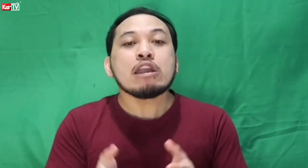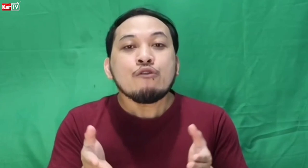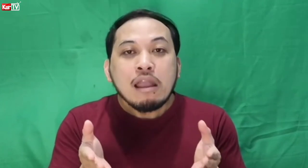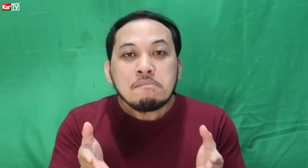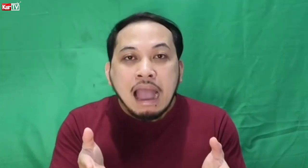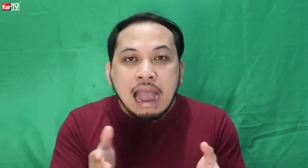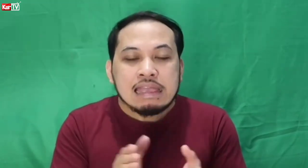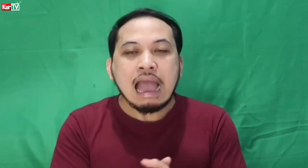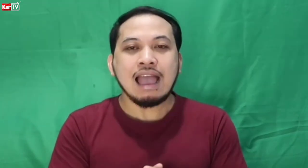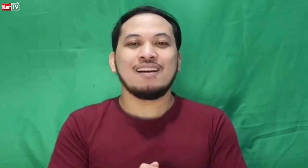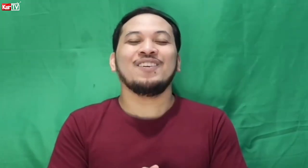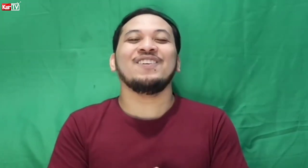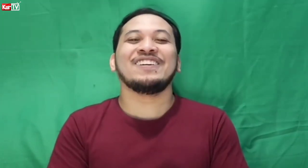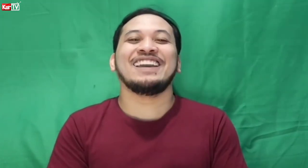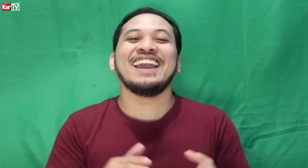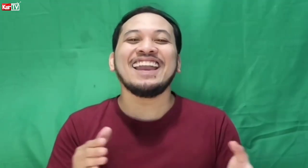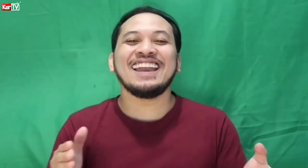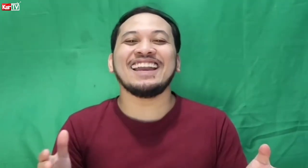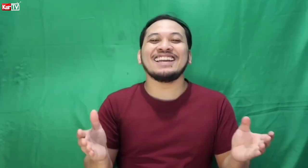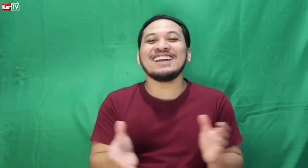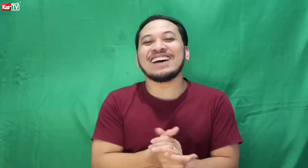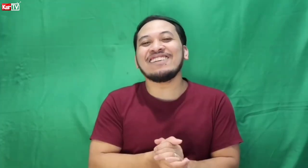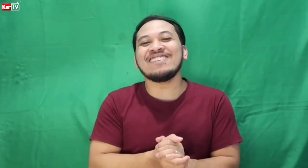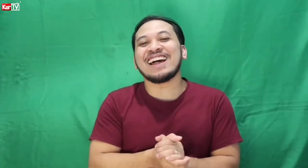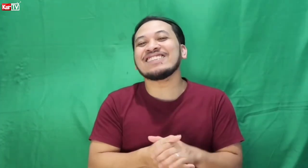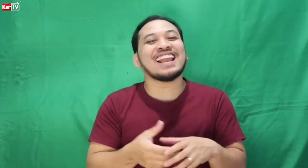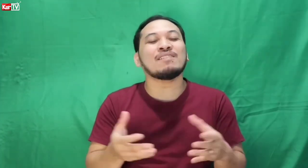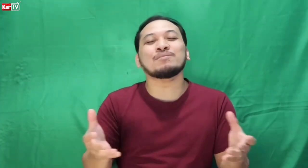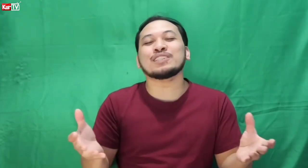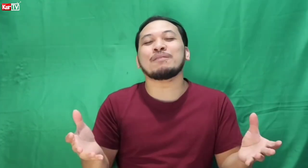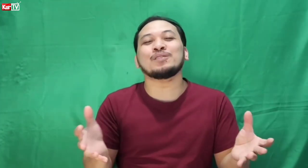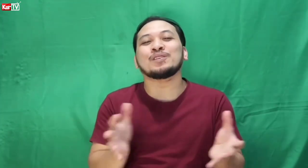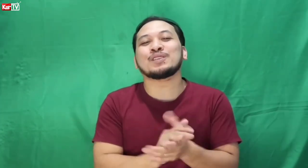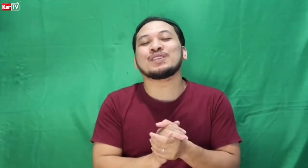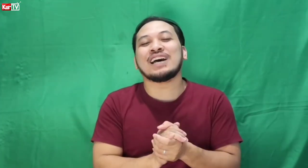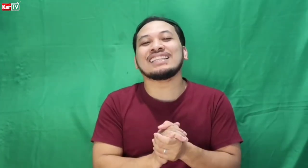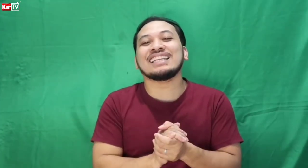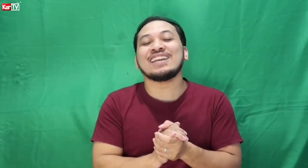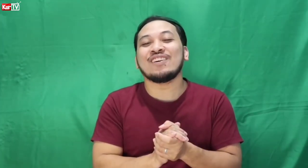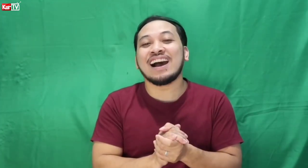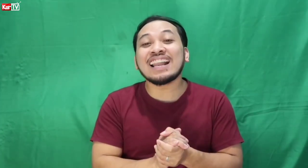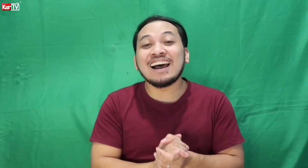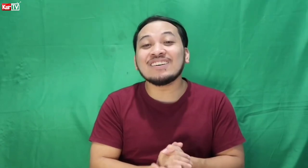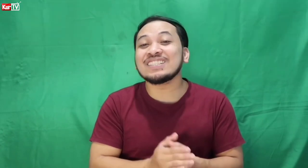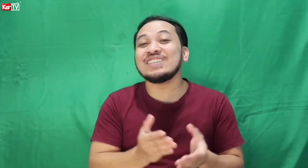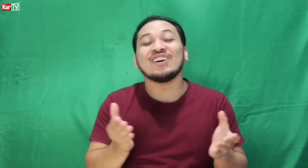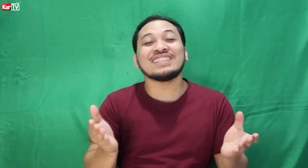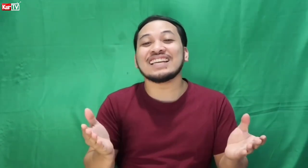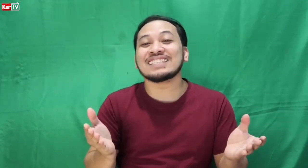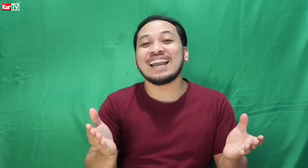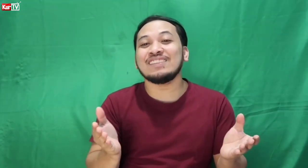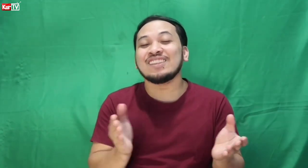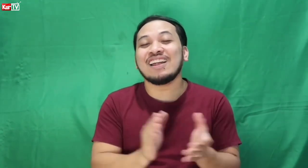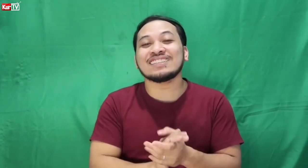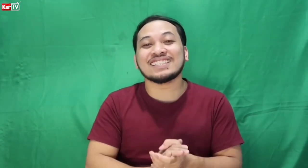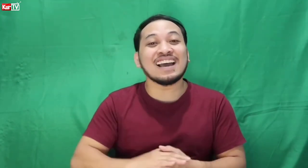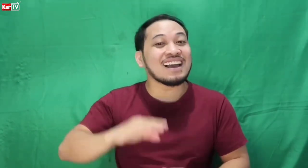ikaw yung mahal. Okay. Ayan. Maraming maraming salamat po sa pagtutok na sa ating ngayong araw. see you all next time dito lang sa